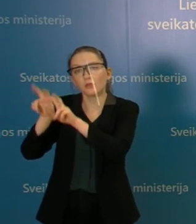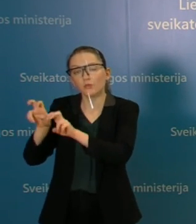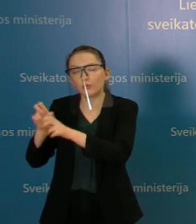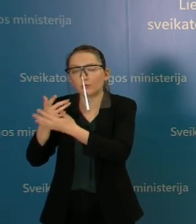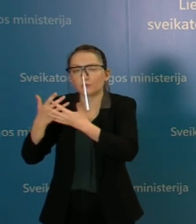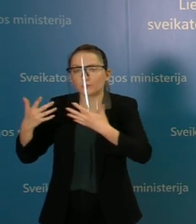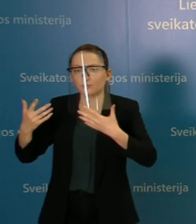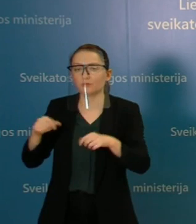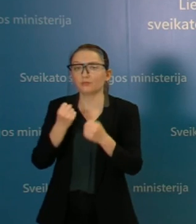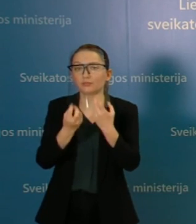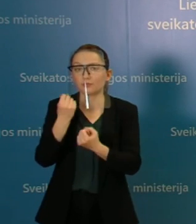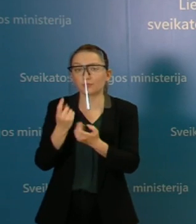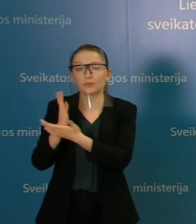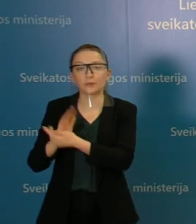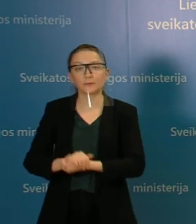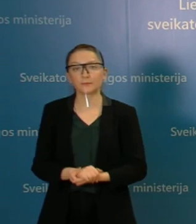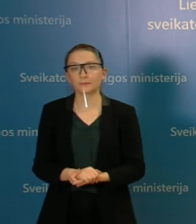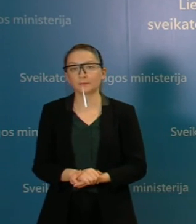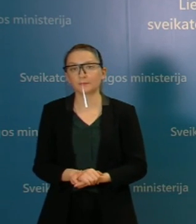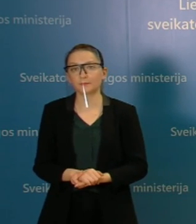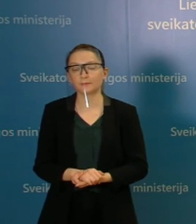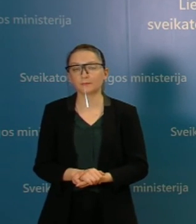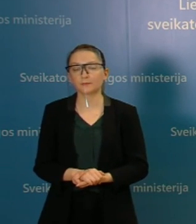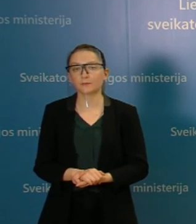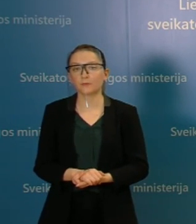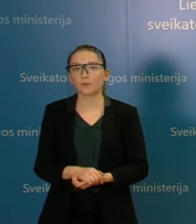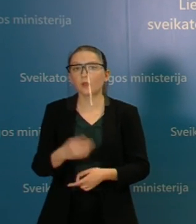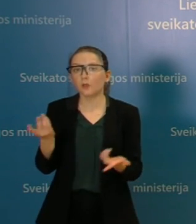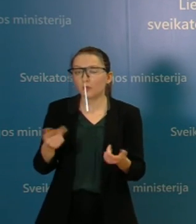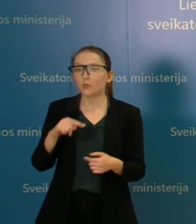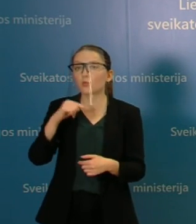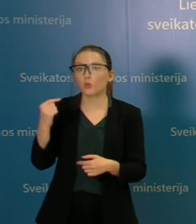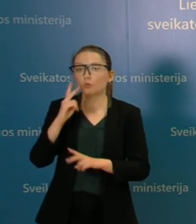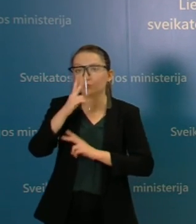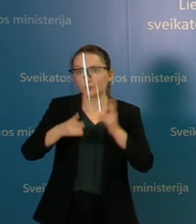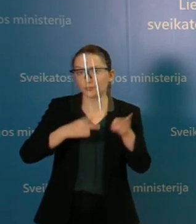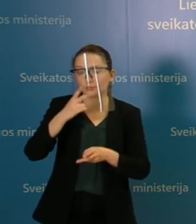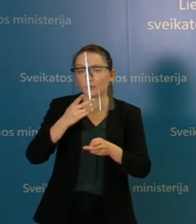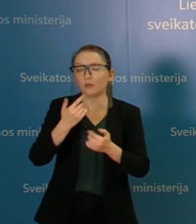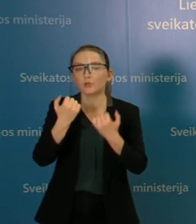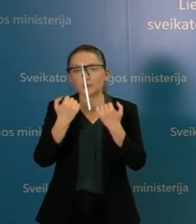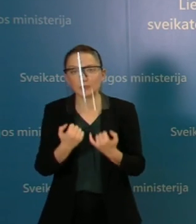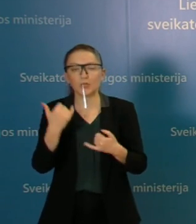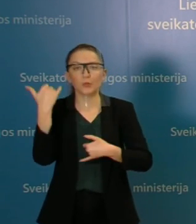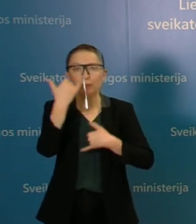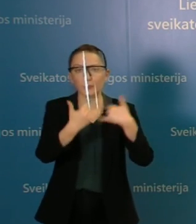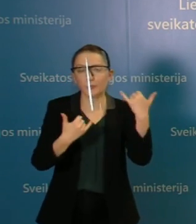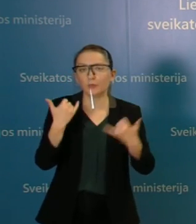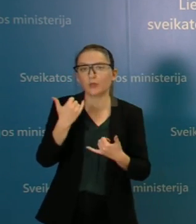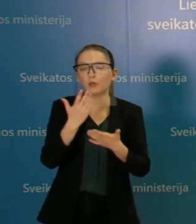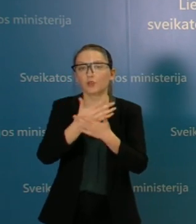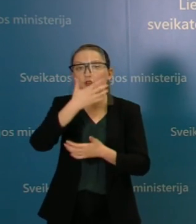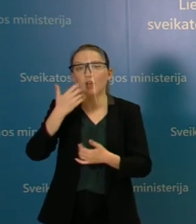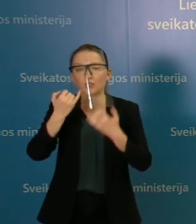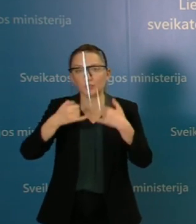atvejus. Tai tikrai ne pirmą dieną girdime, kad nėra lengva prisiskambinti į